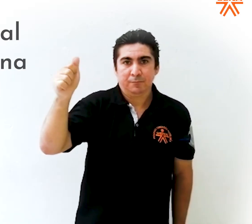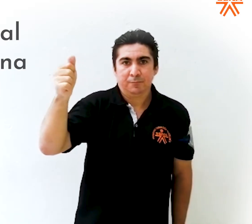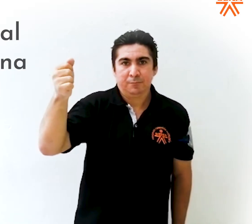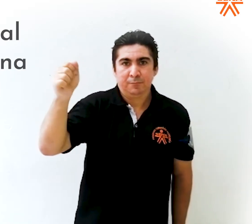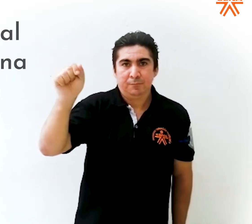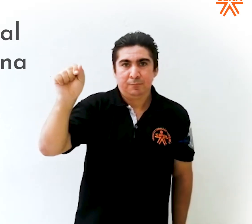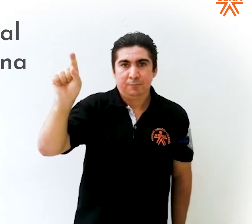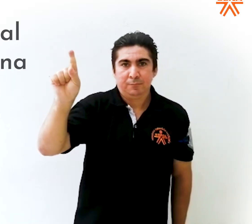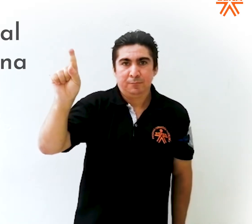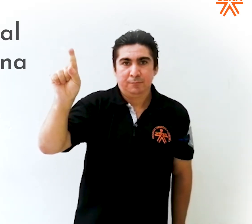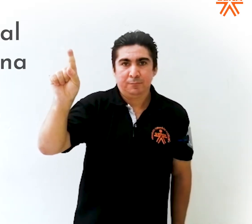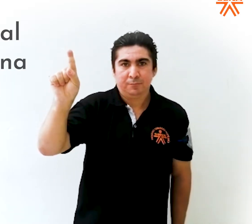11,